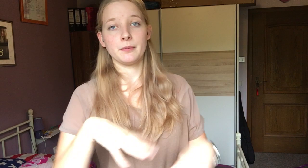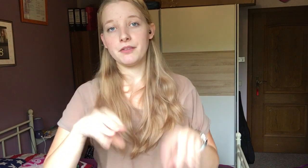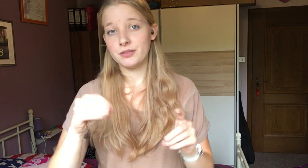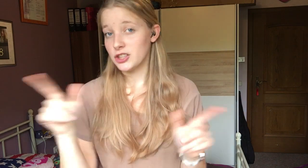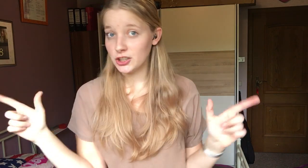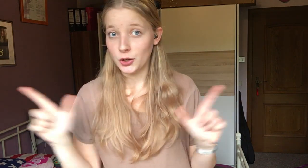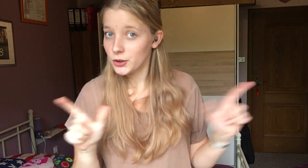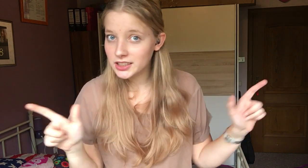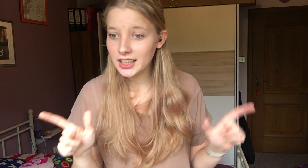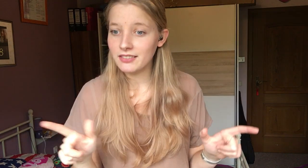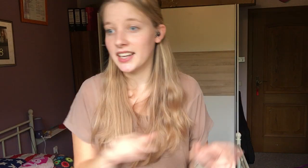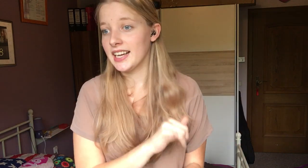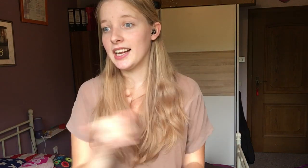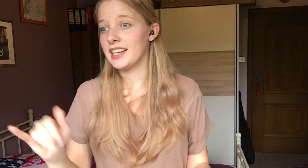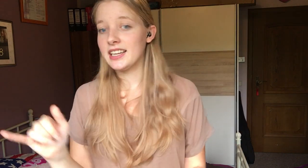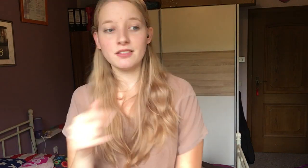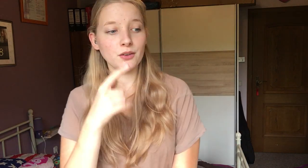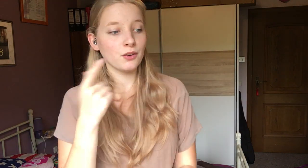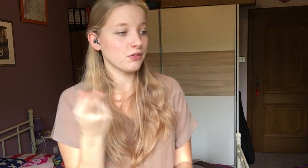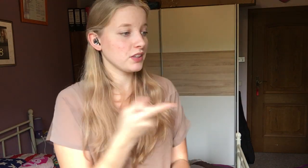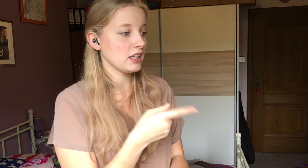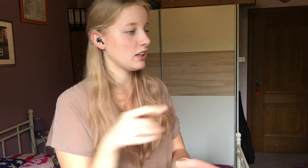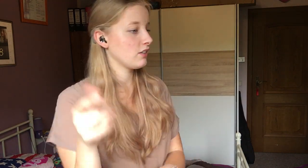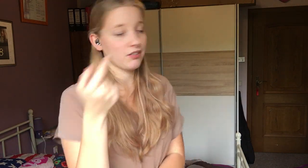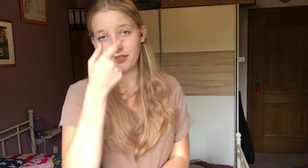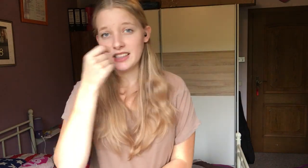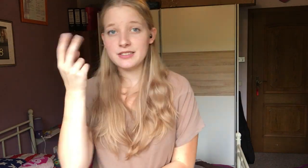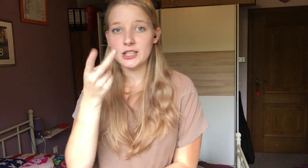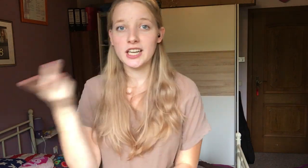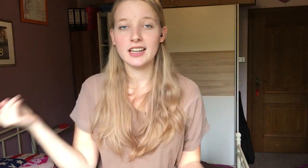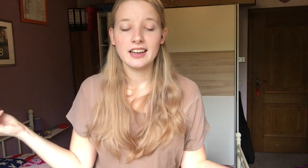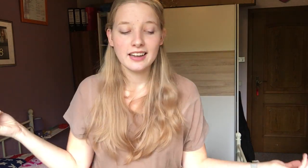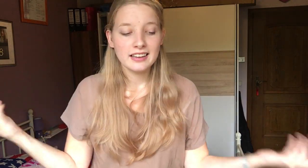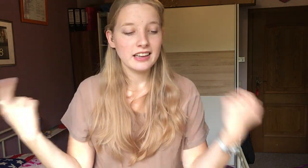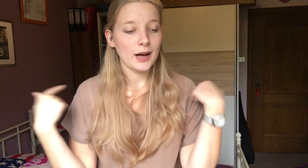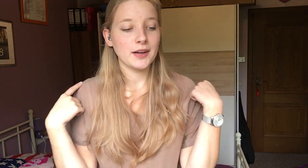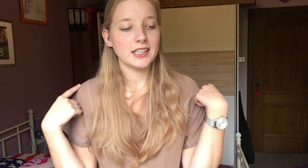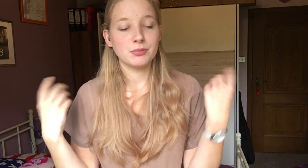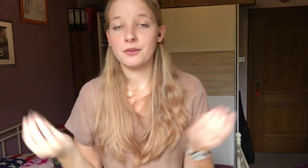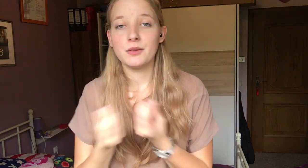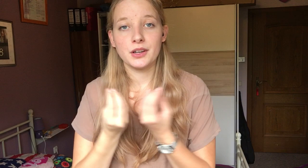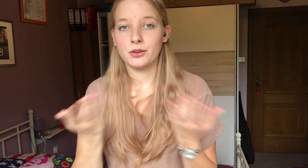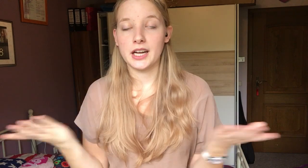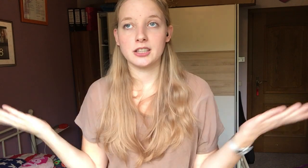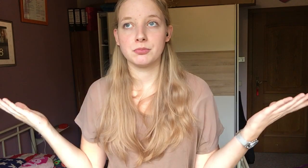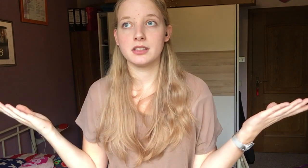es am Anfang wahrscheinlich lustig, weil jeder jeden irgendwie falsch versteht, aber ich bin auf jeden Fall total gespannt.